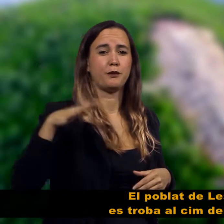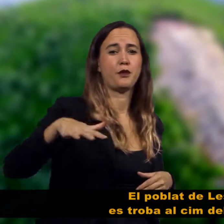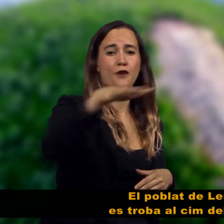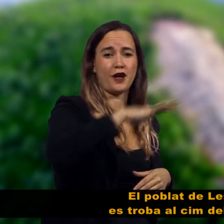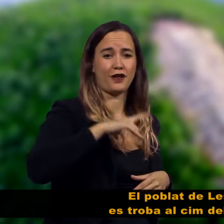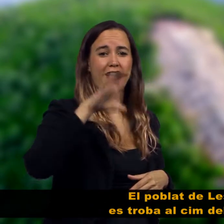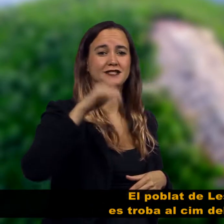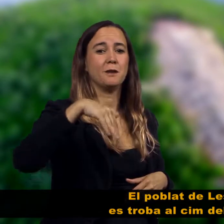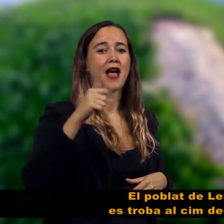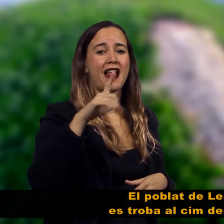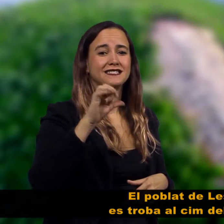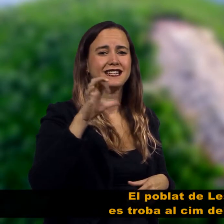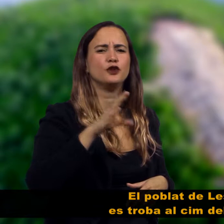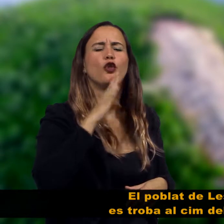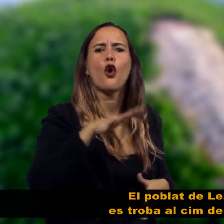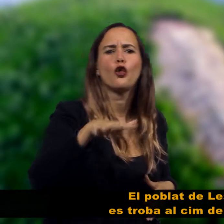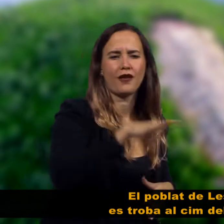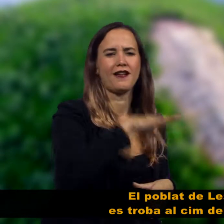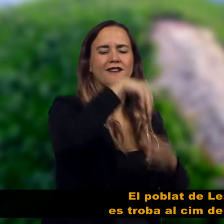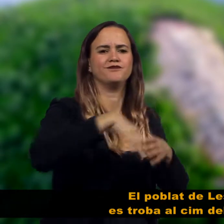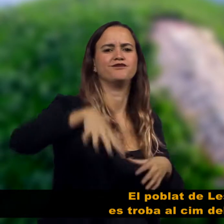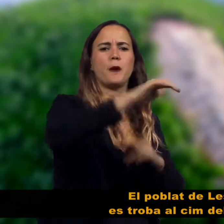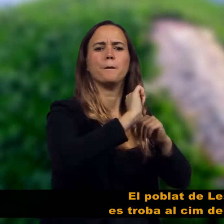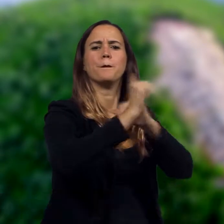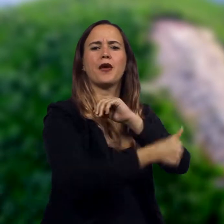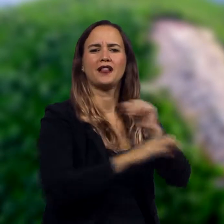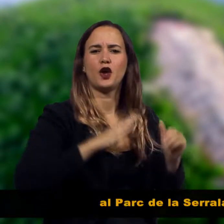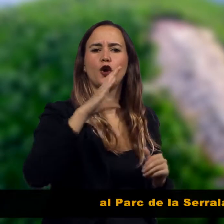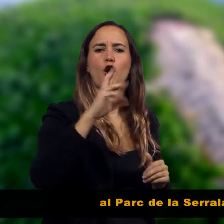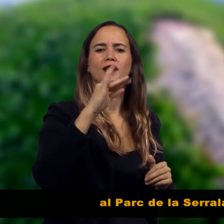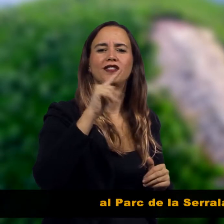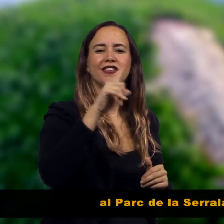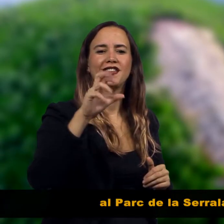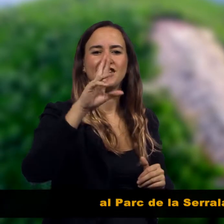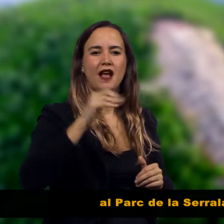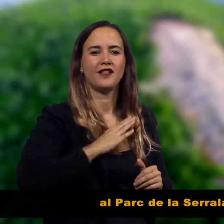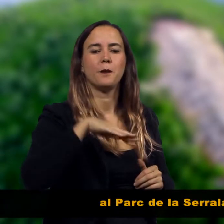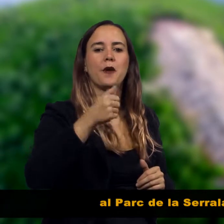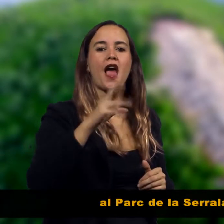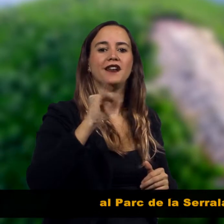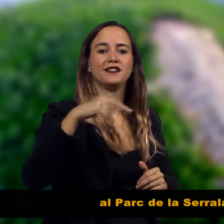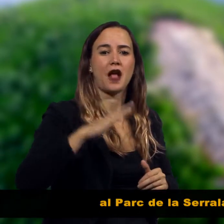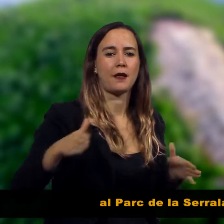Els seus 462 metres afavoreixen un domini visual sobre el barcelonès, maresme i vellès.